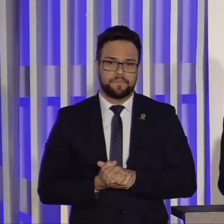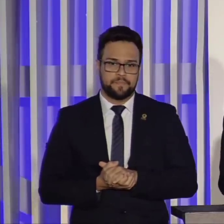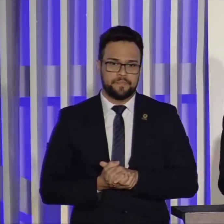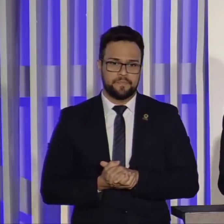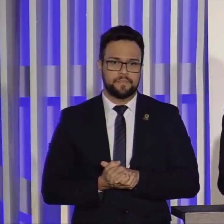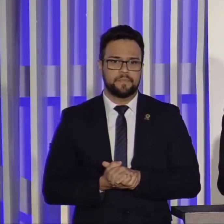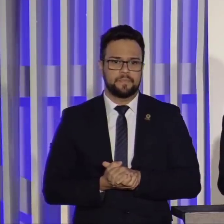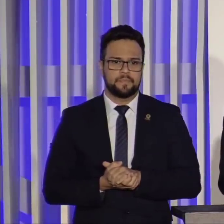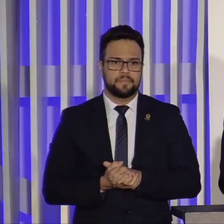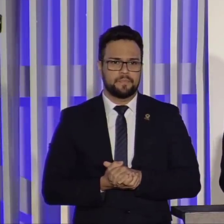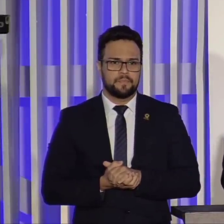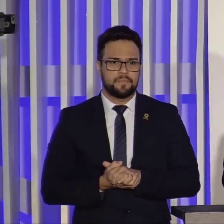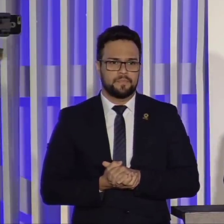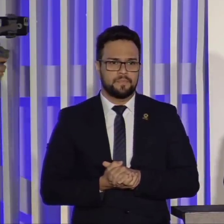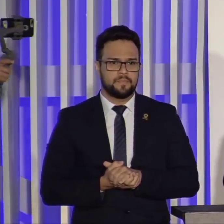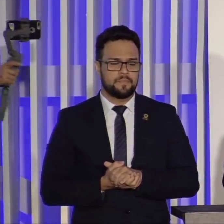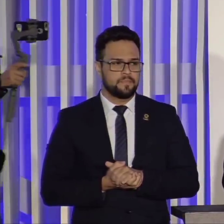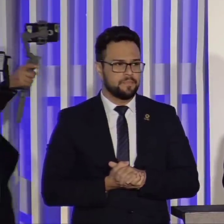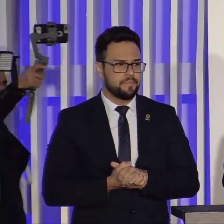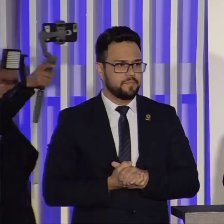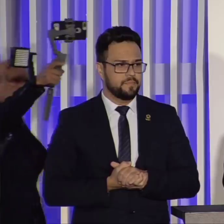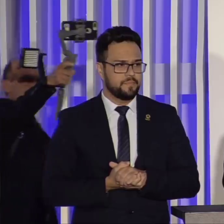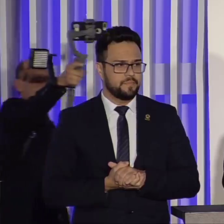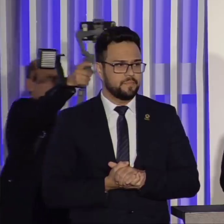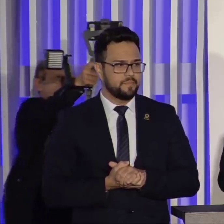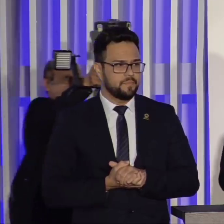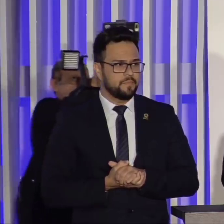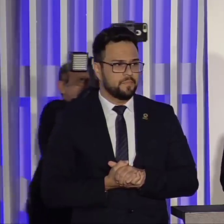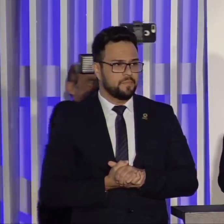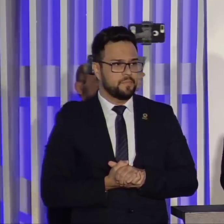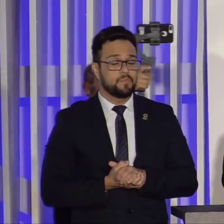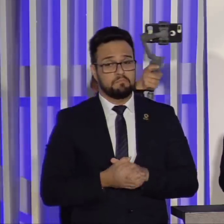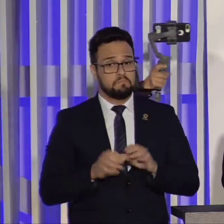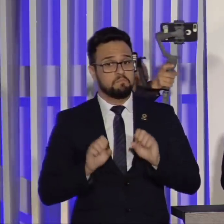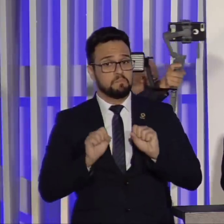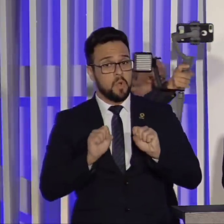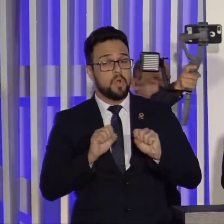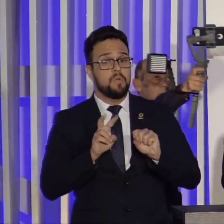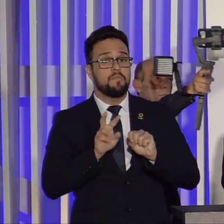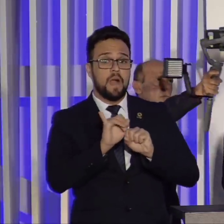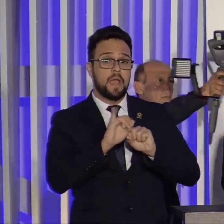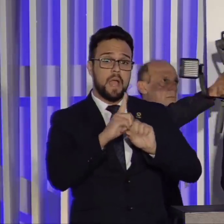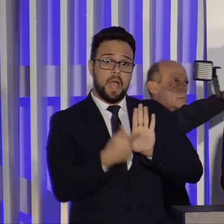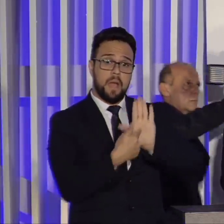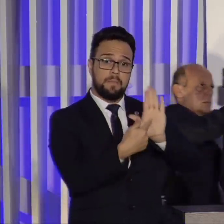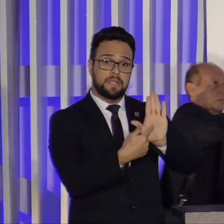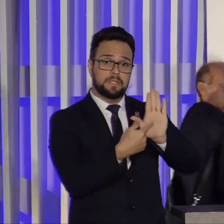Ele está em vias de realmente apresentar ao mundo